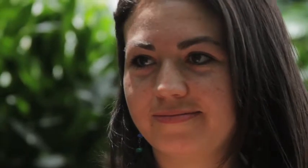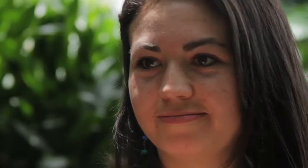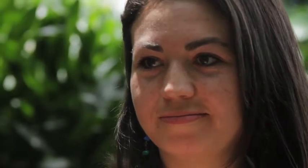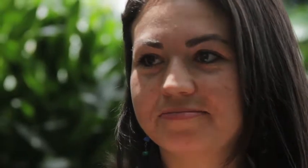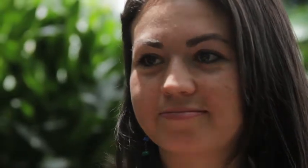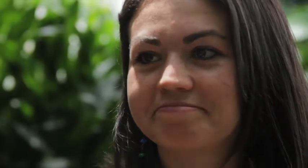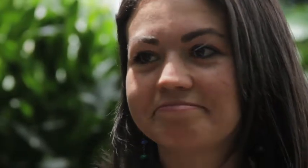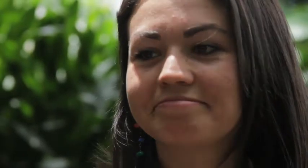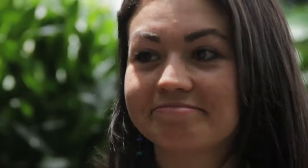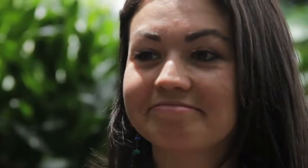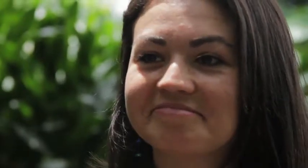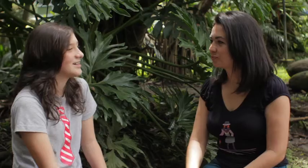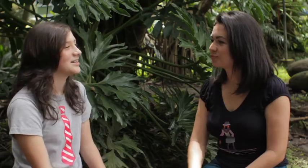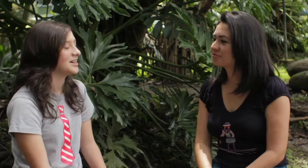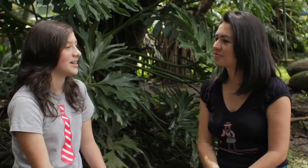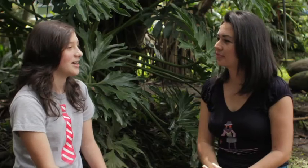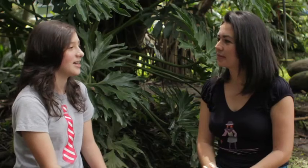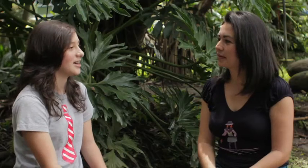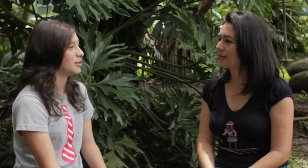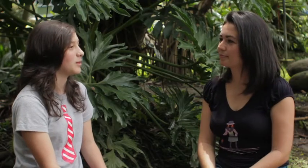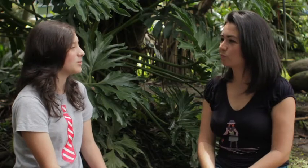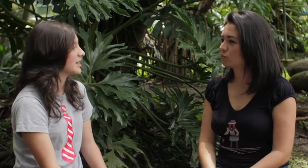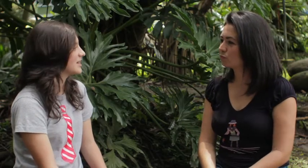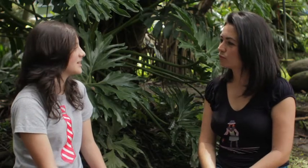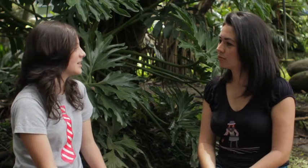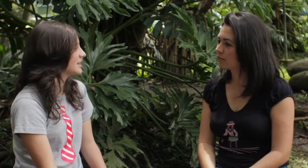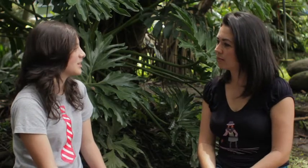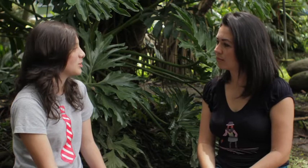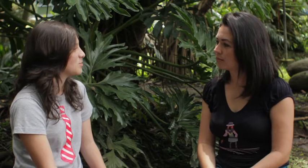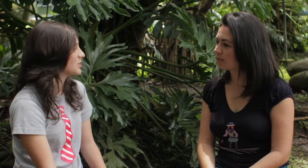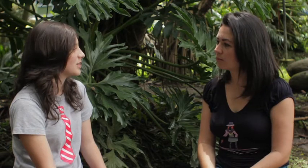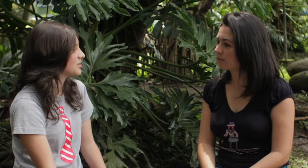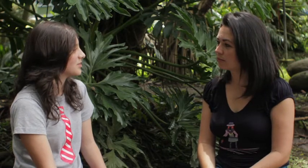lengua de señas costalista en Celesco ¿Para usted qué se siente ser una persona sorda?